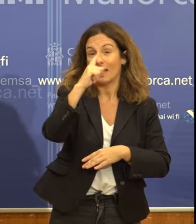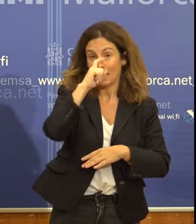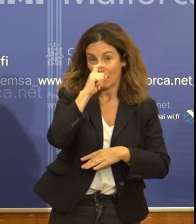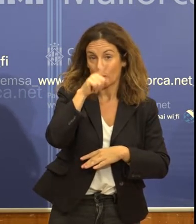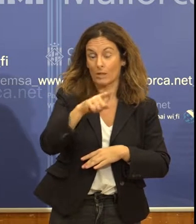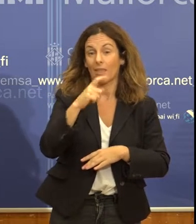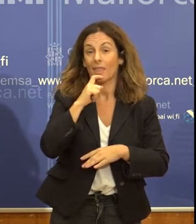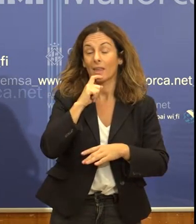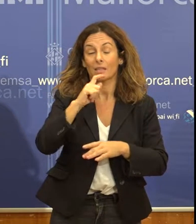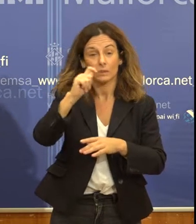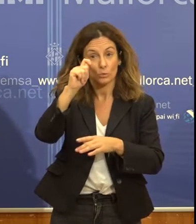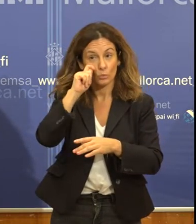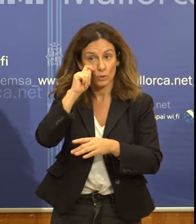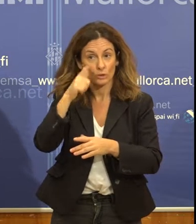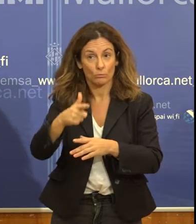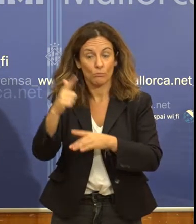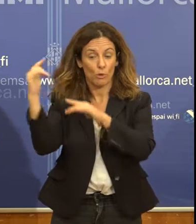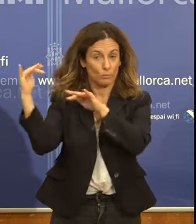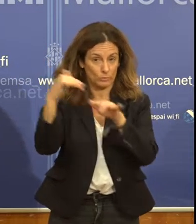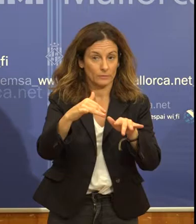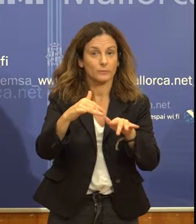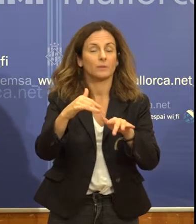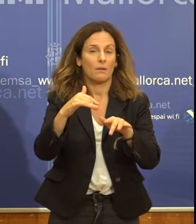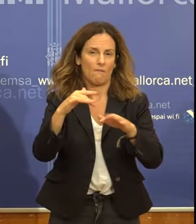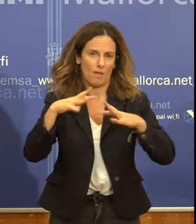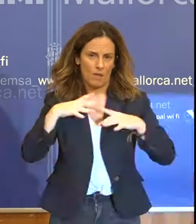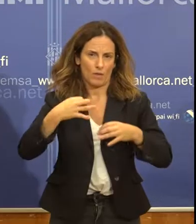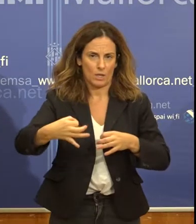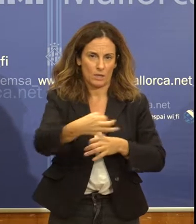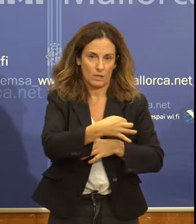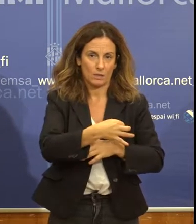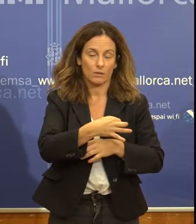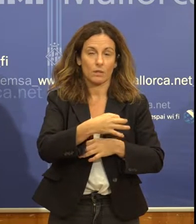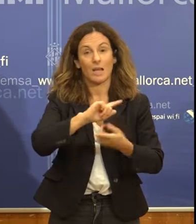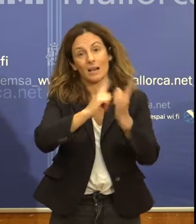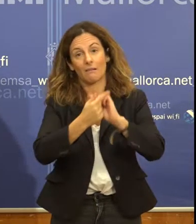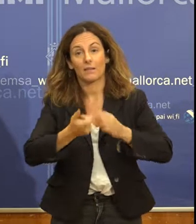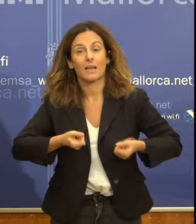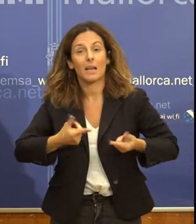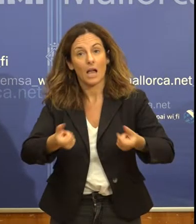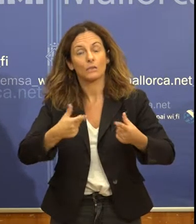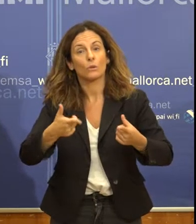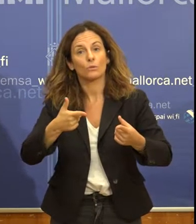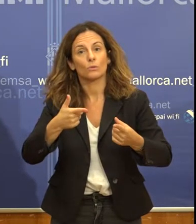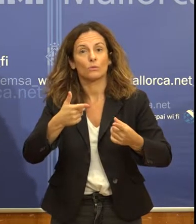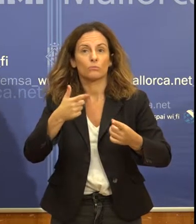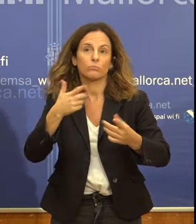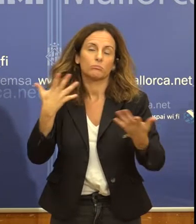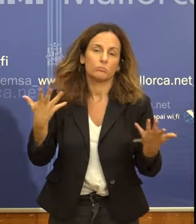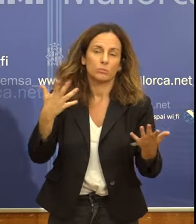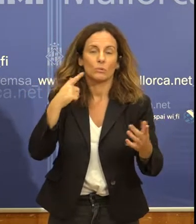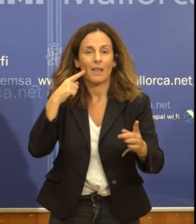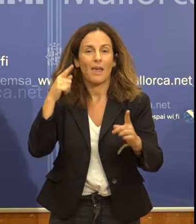contractació del paquet turístic per venir de vacances a les nostres illes que no en la despesa que fa en el destí en comparació amb